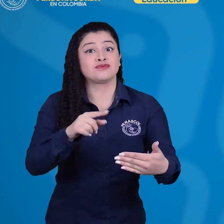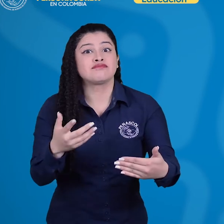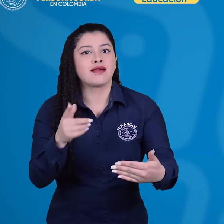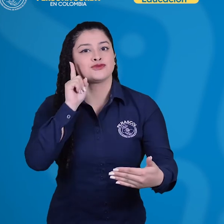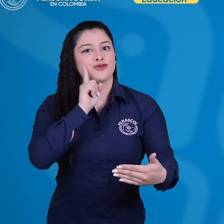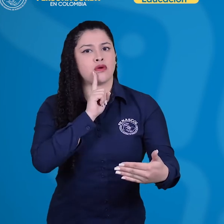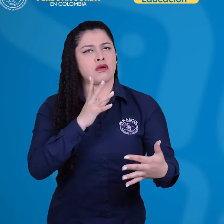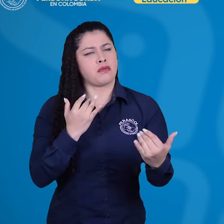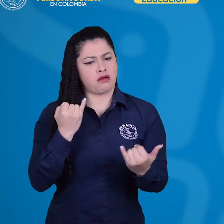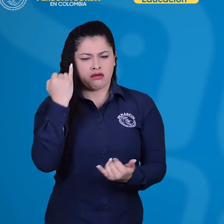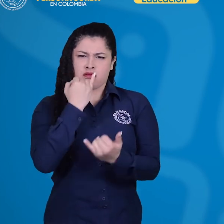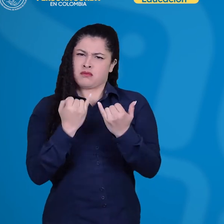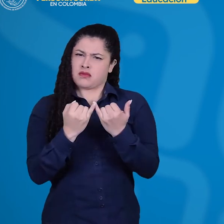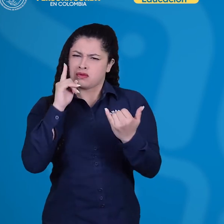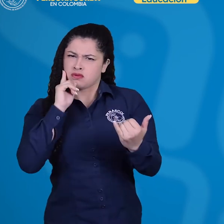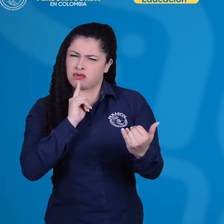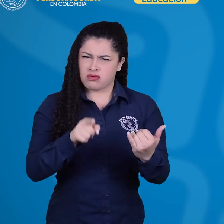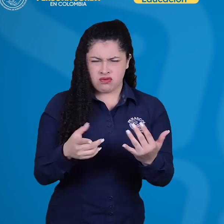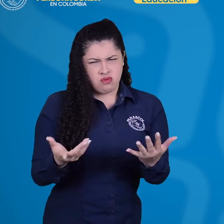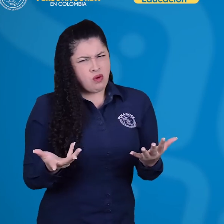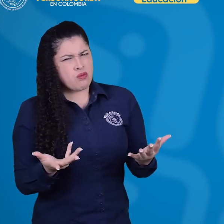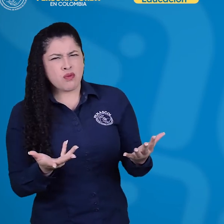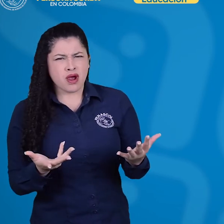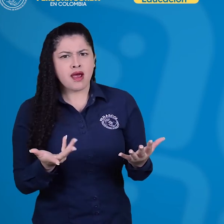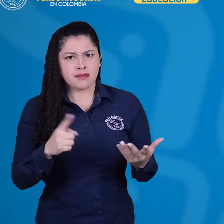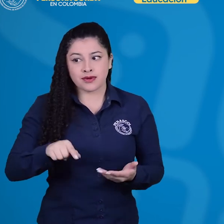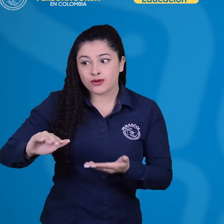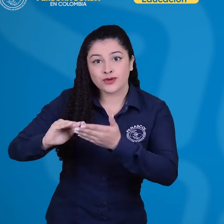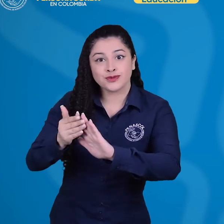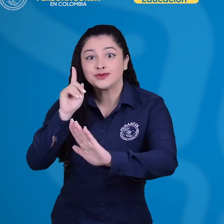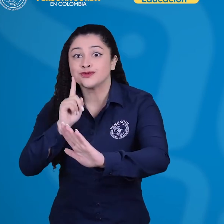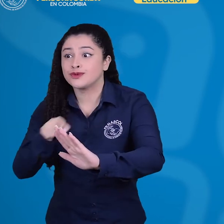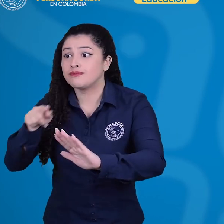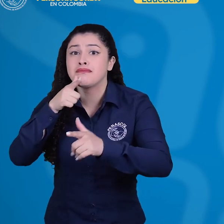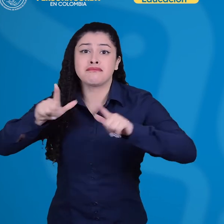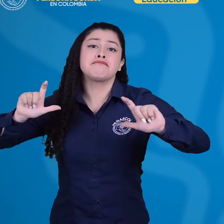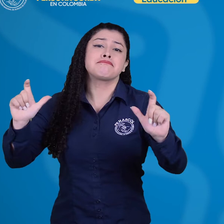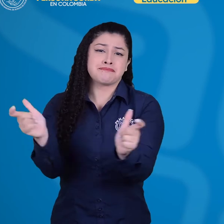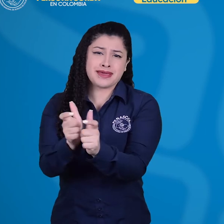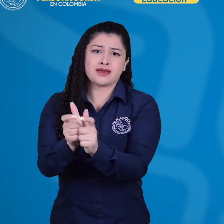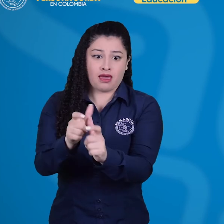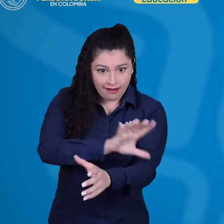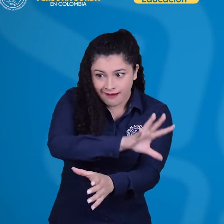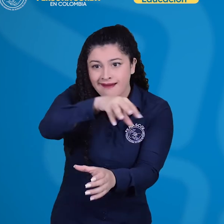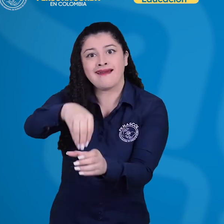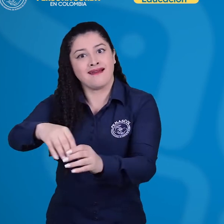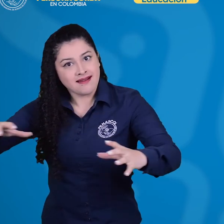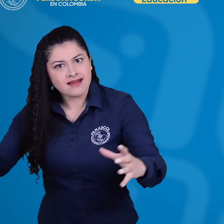fortalecimiento de una identidad sorda como persona y como miembro de una comunidad lingüística minorizada.